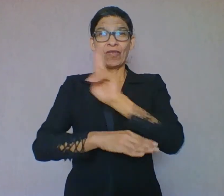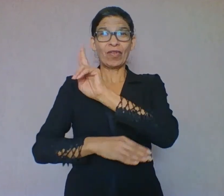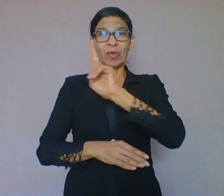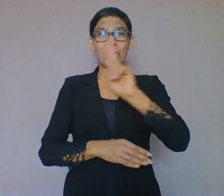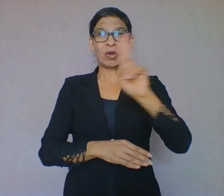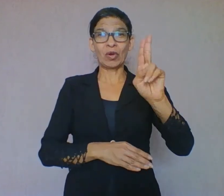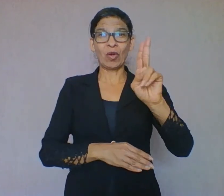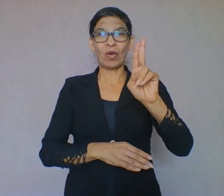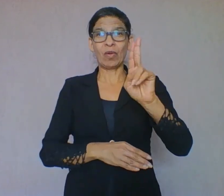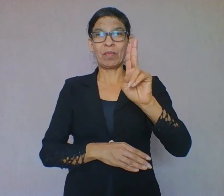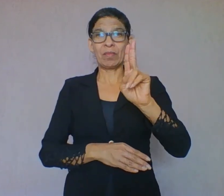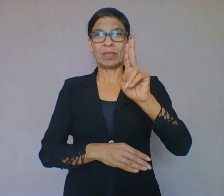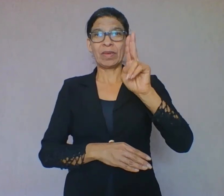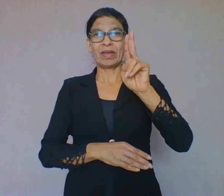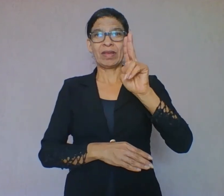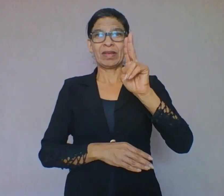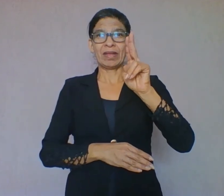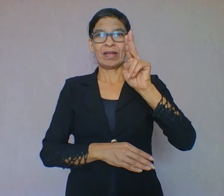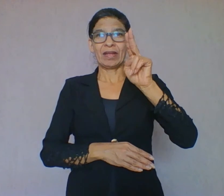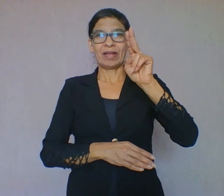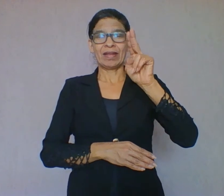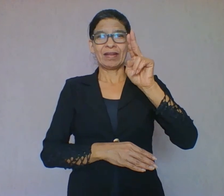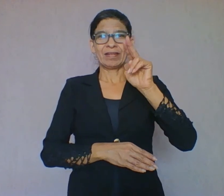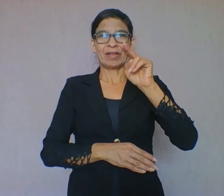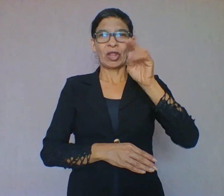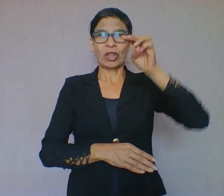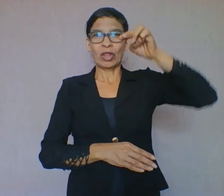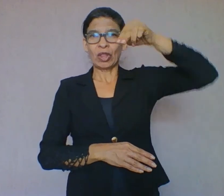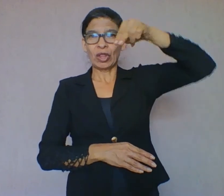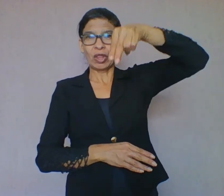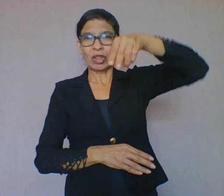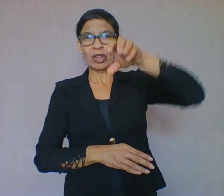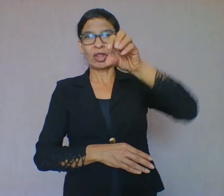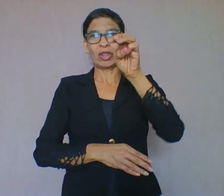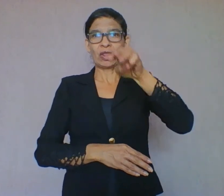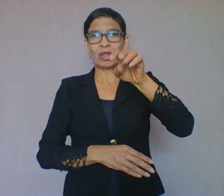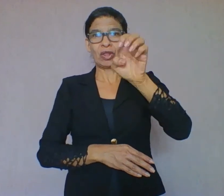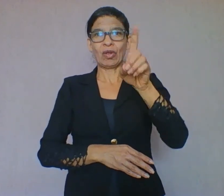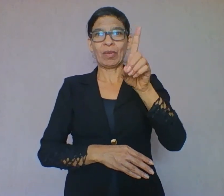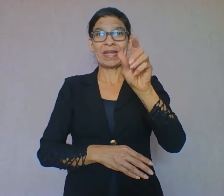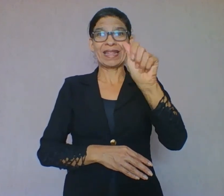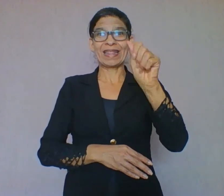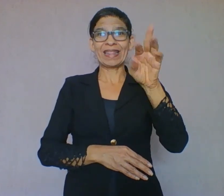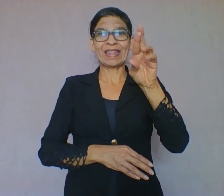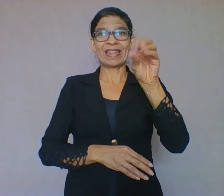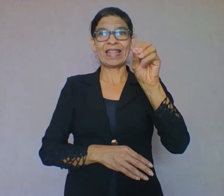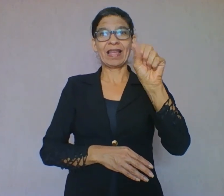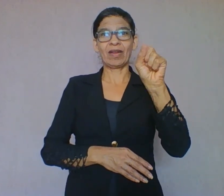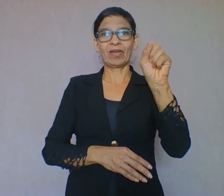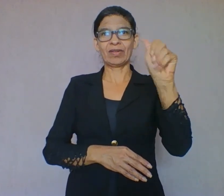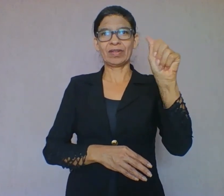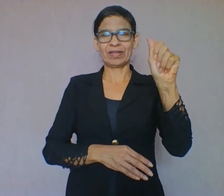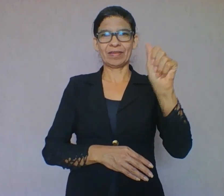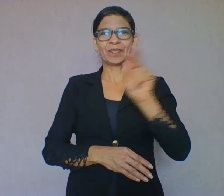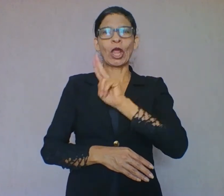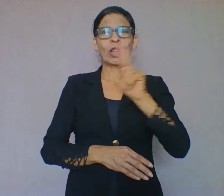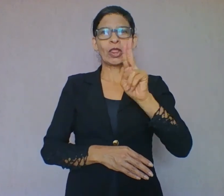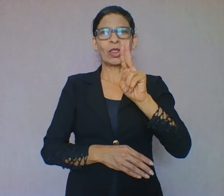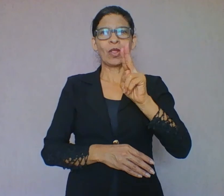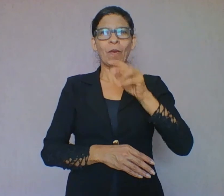O Nome da Rosa, que conta como era difícil o acesso ao livro. Então, sim, se vocês puderem ter acesso a esse filme,